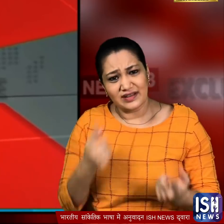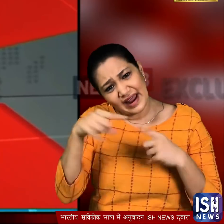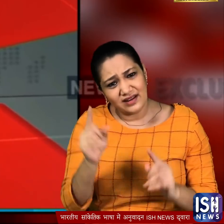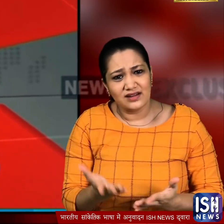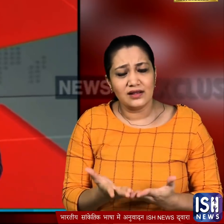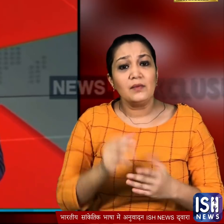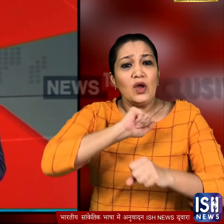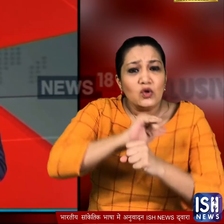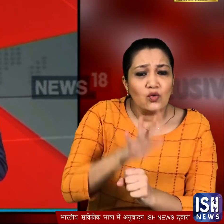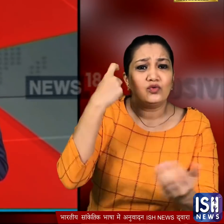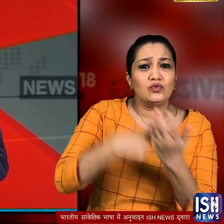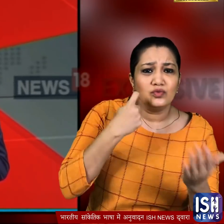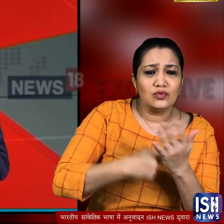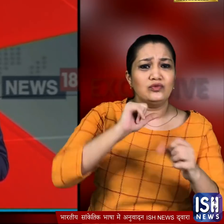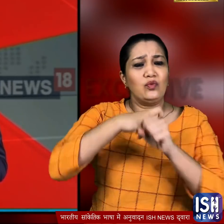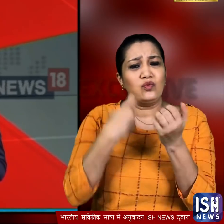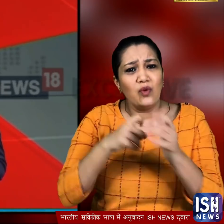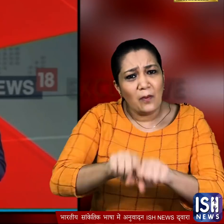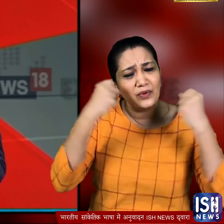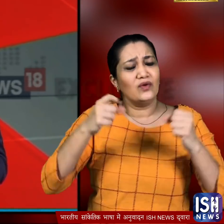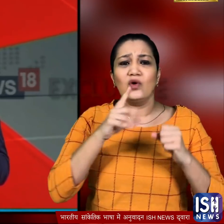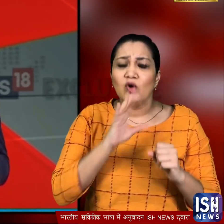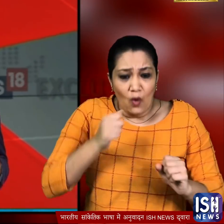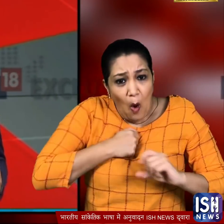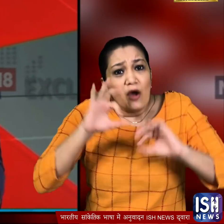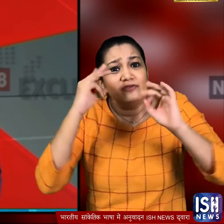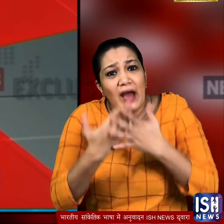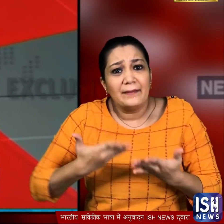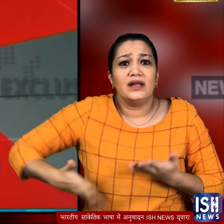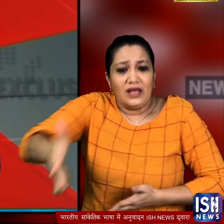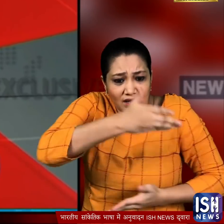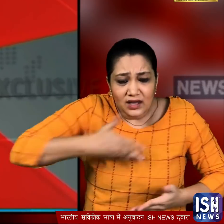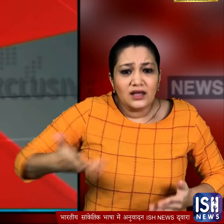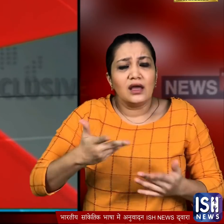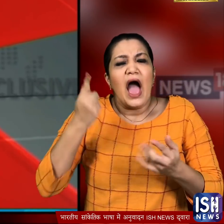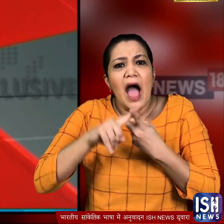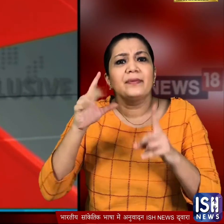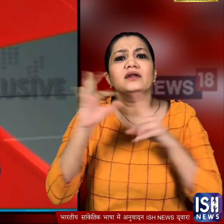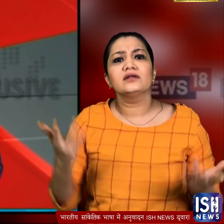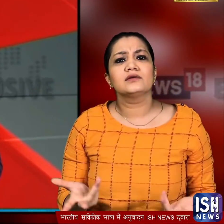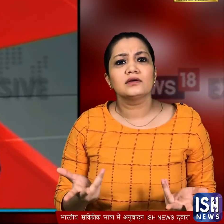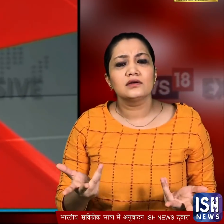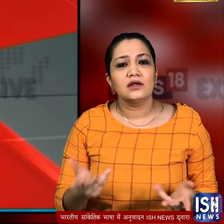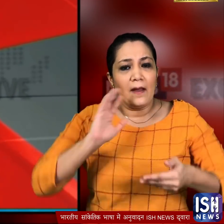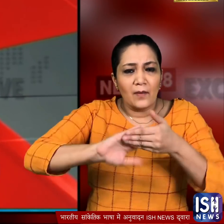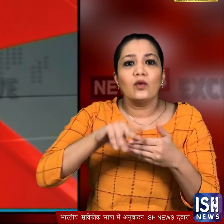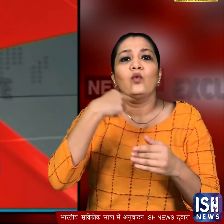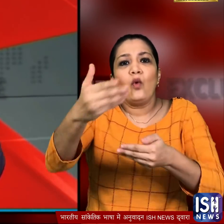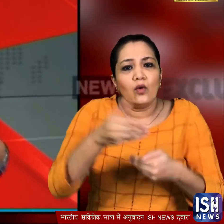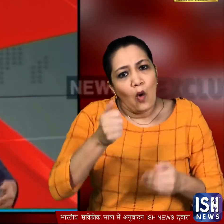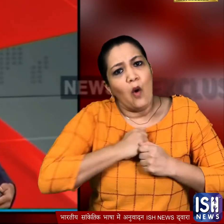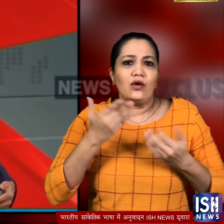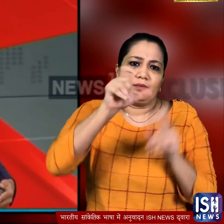नहीं